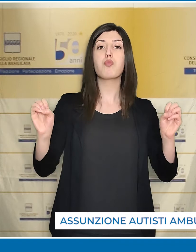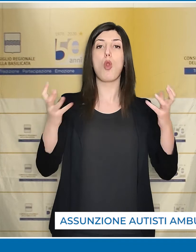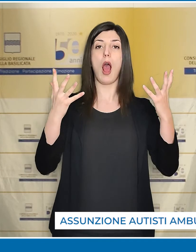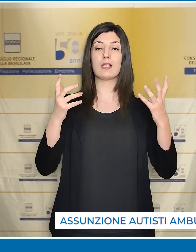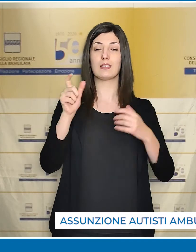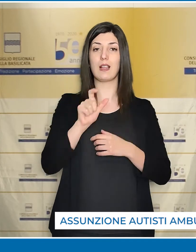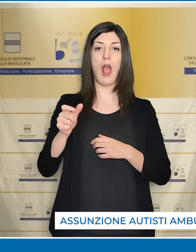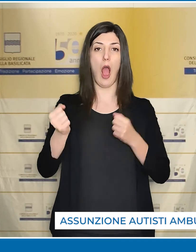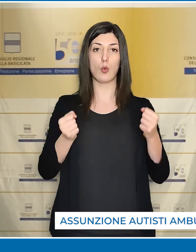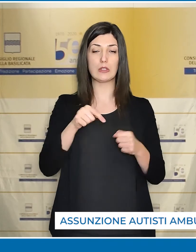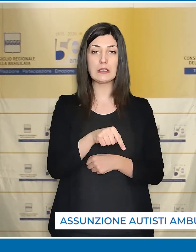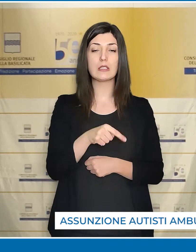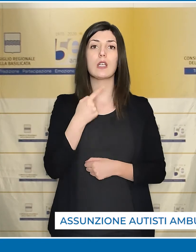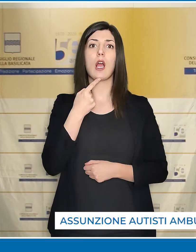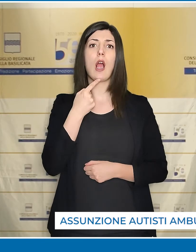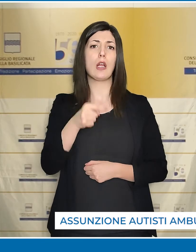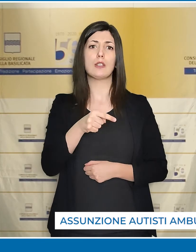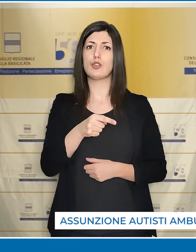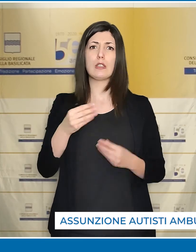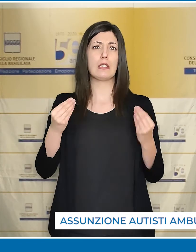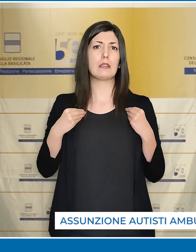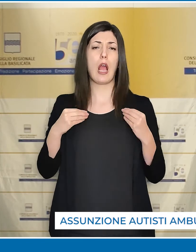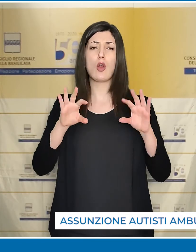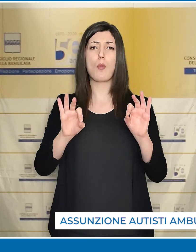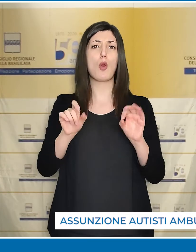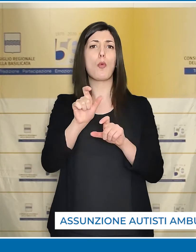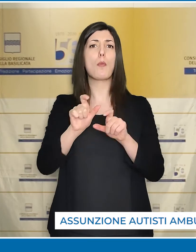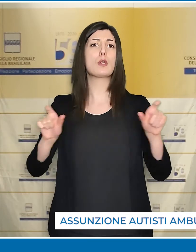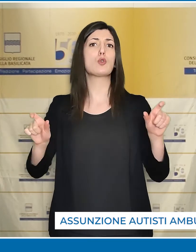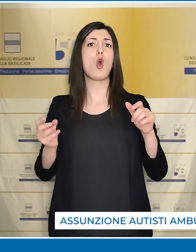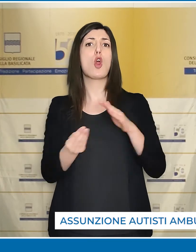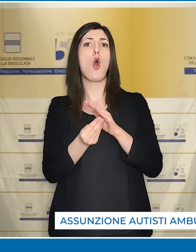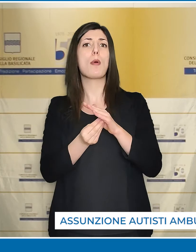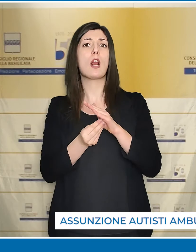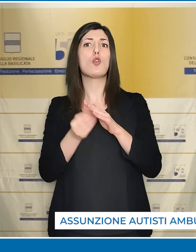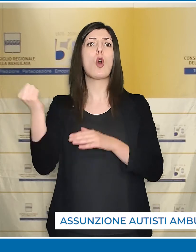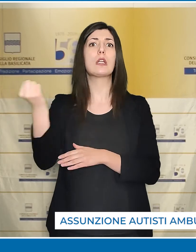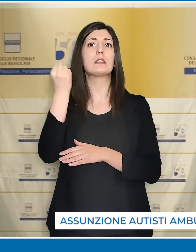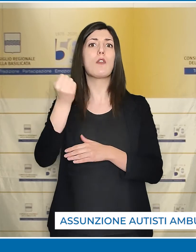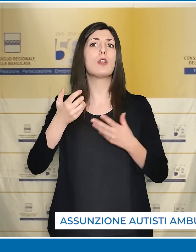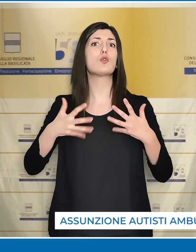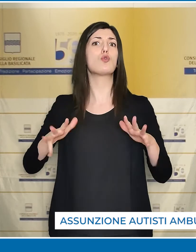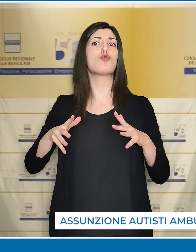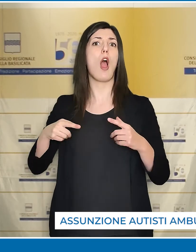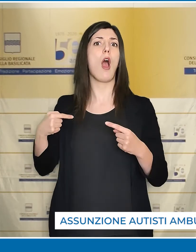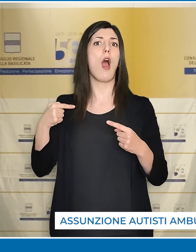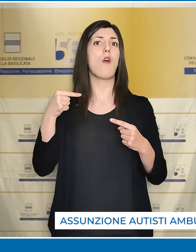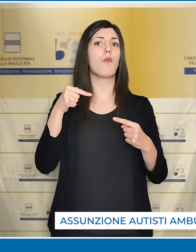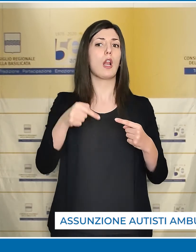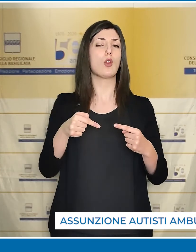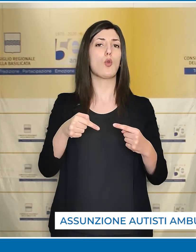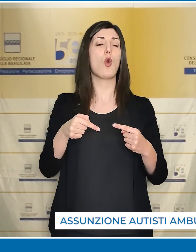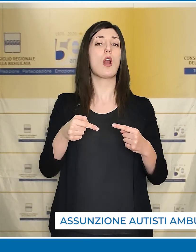ambulanza. Si penalizzano, dicono, gli operatori che già prestano servizio e